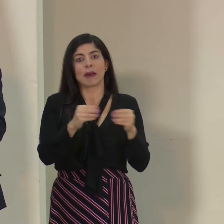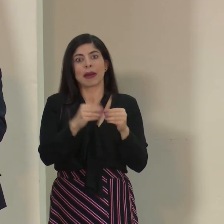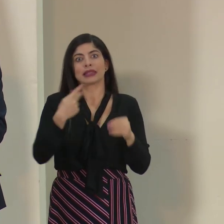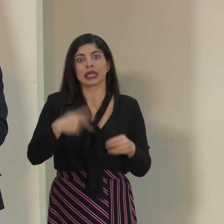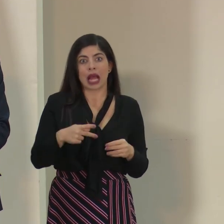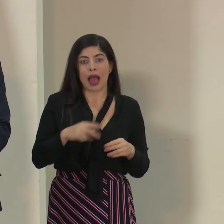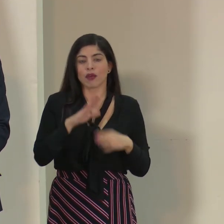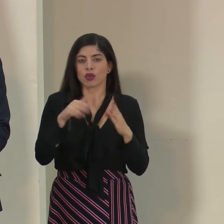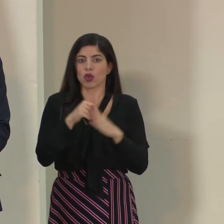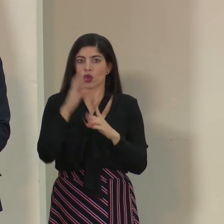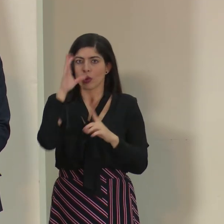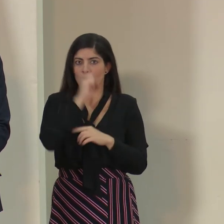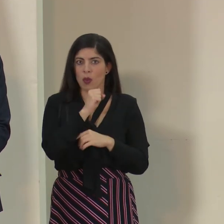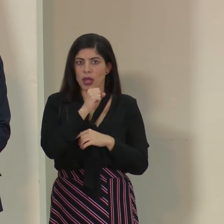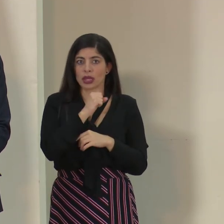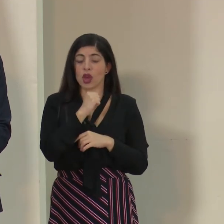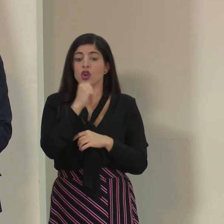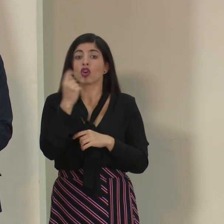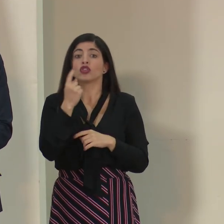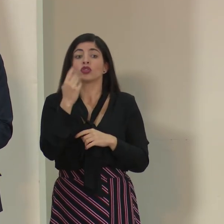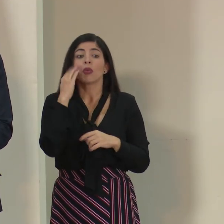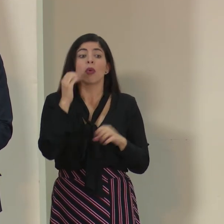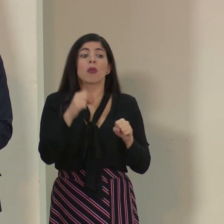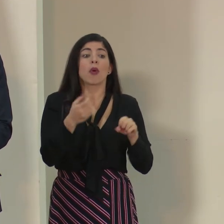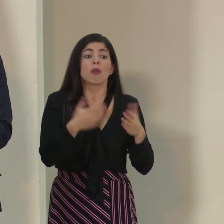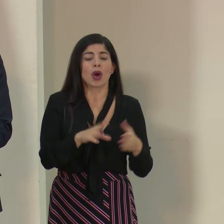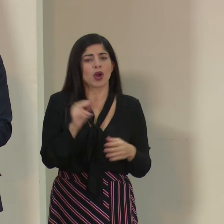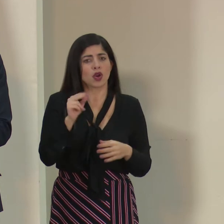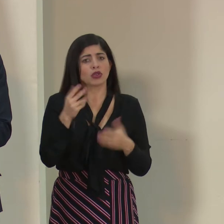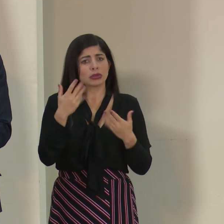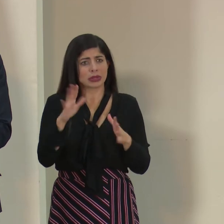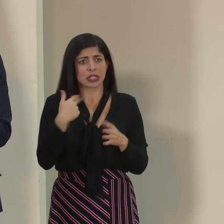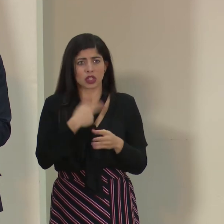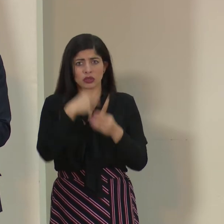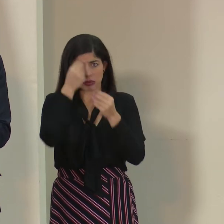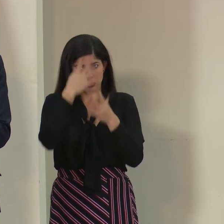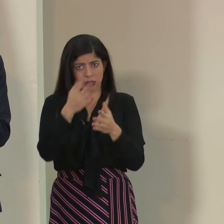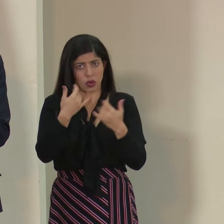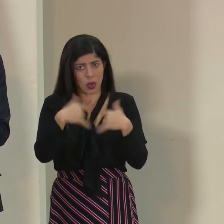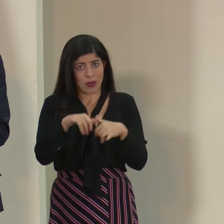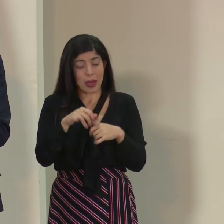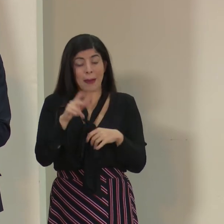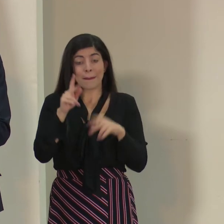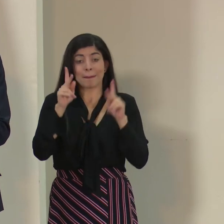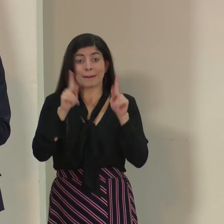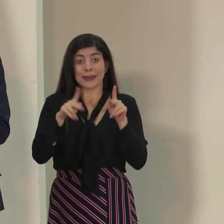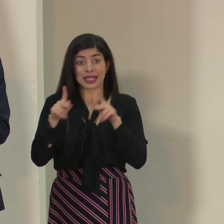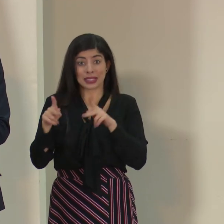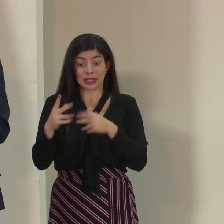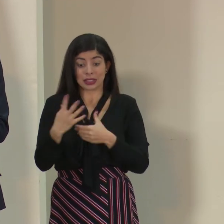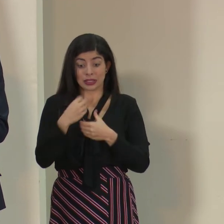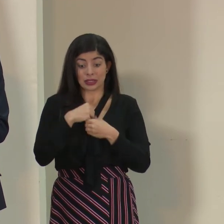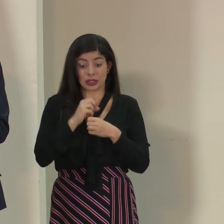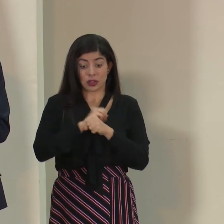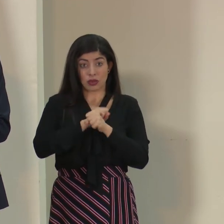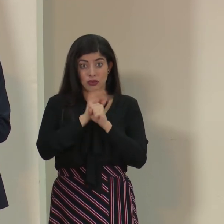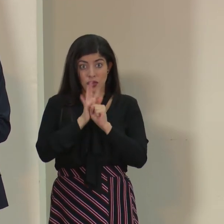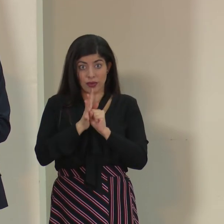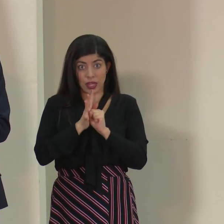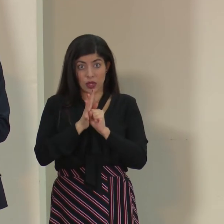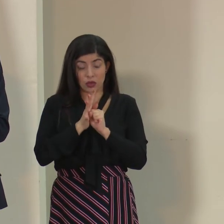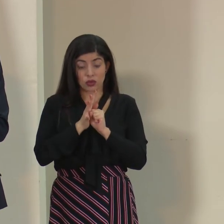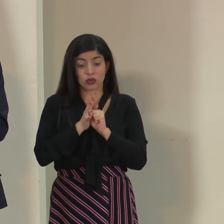considerando, sobre todo no tanto por la letalidad. Hemos dicho y se mantiene el porcentaje de personas que tiene el COVID-19